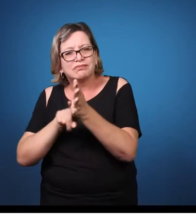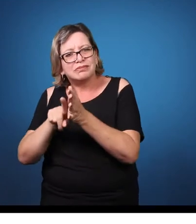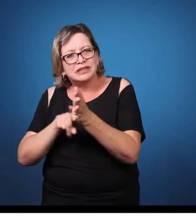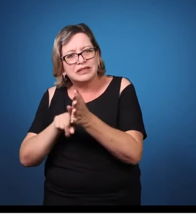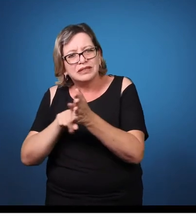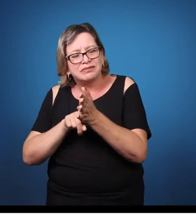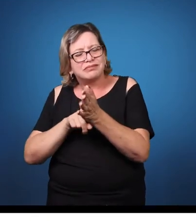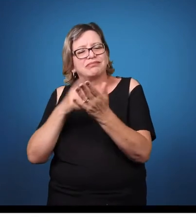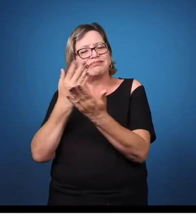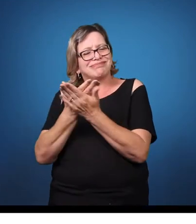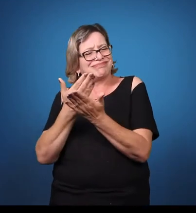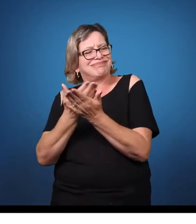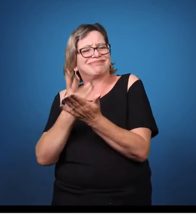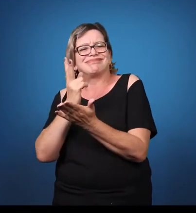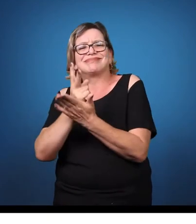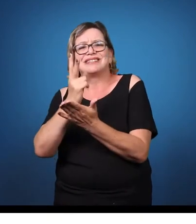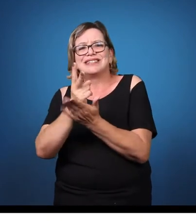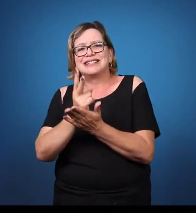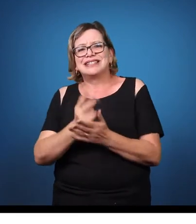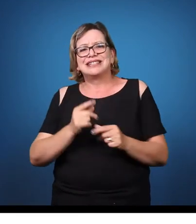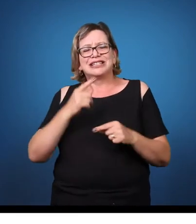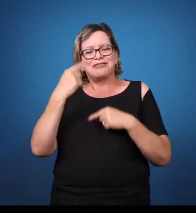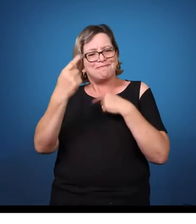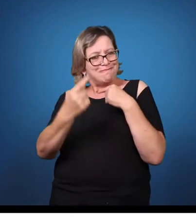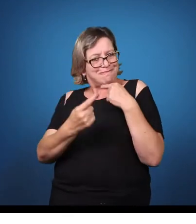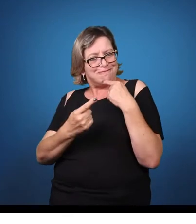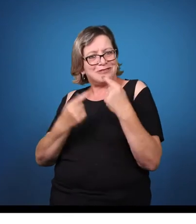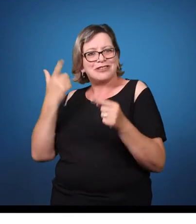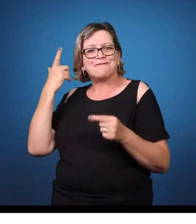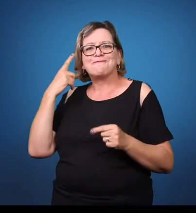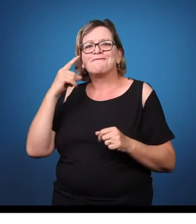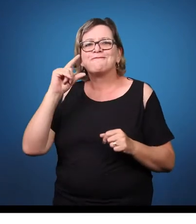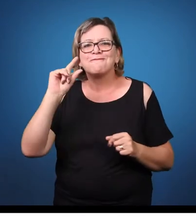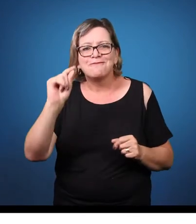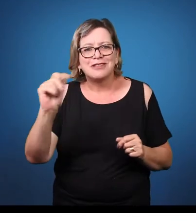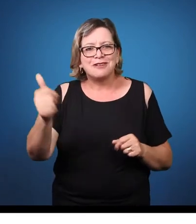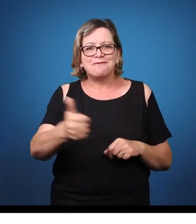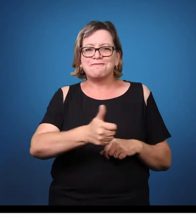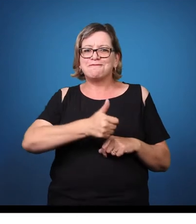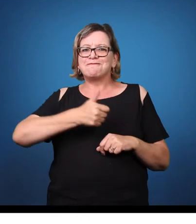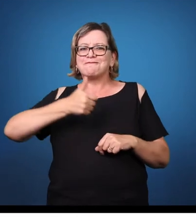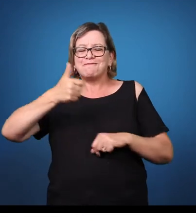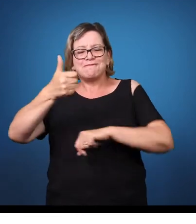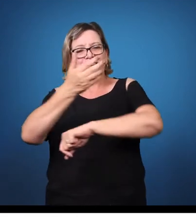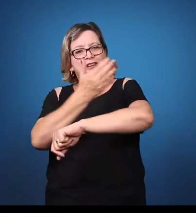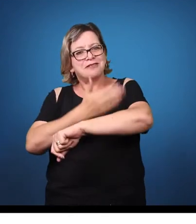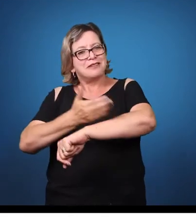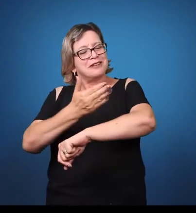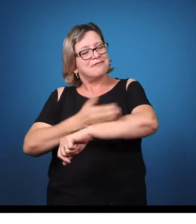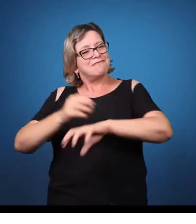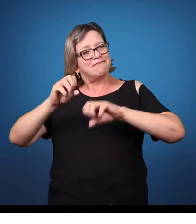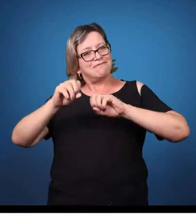Formar ou informar e disseminar. Esse é o caminho? Esse é o caminho, com certeza. Além desse caminho,